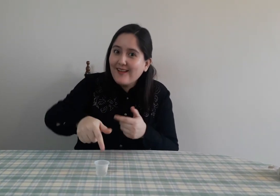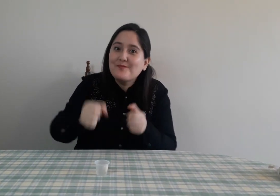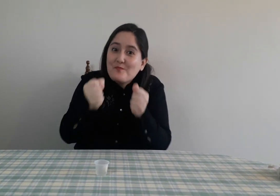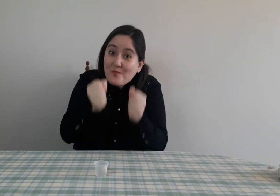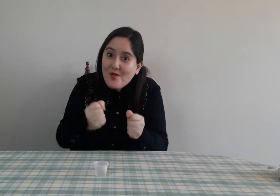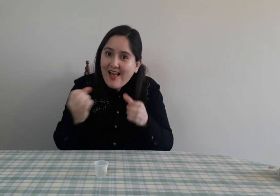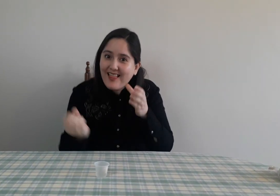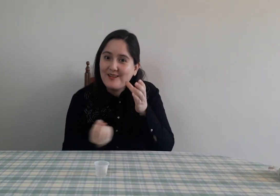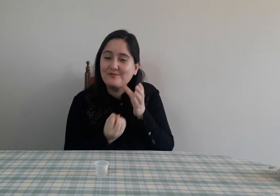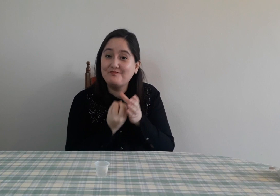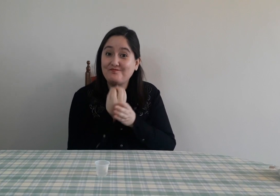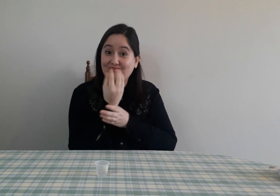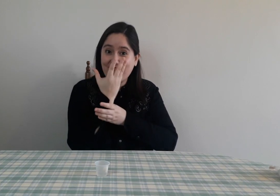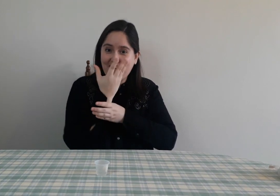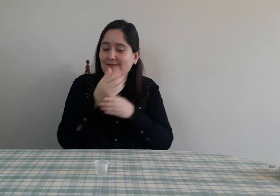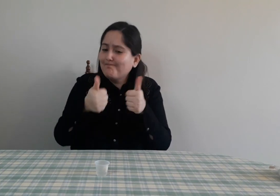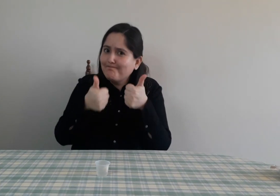Para que así nuestra planta pueda crecer.